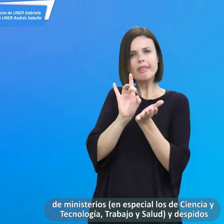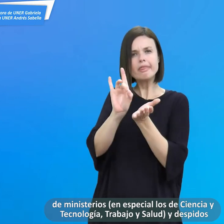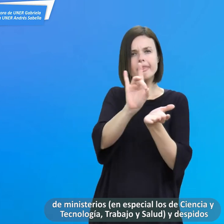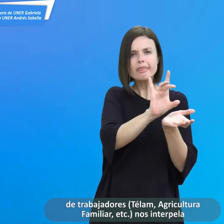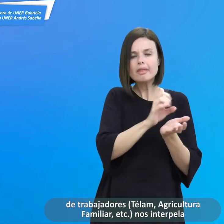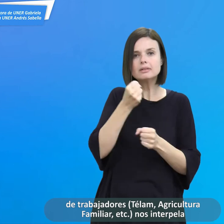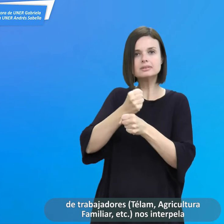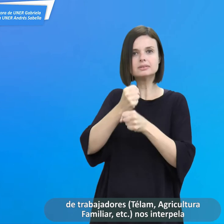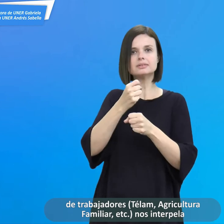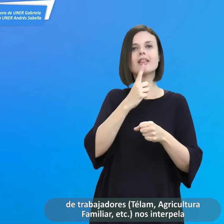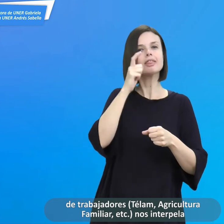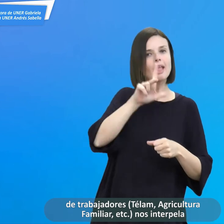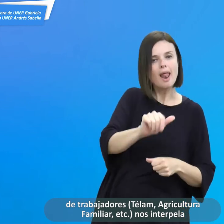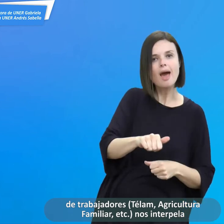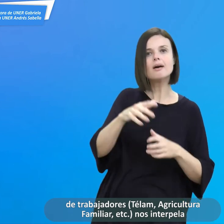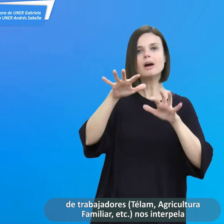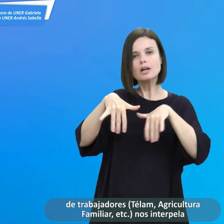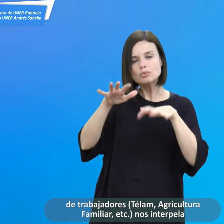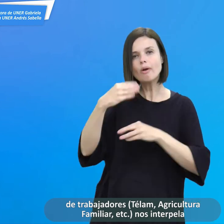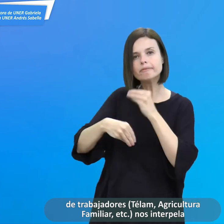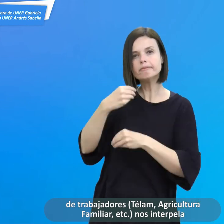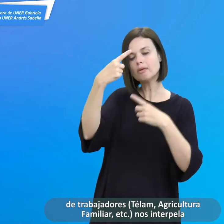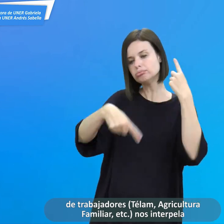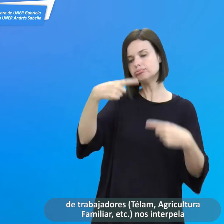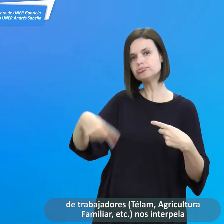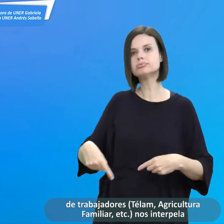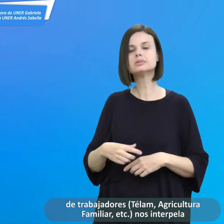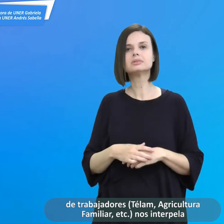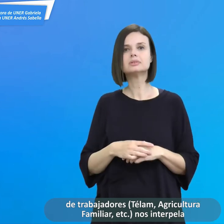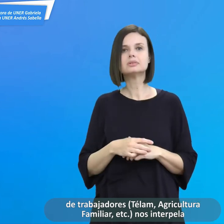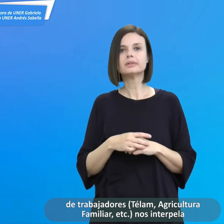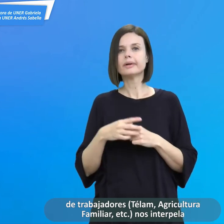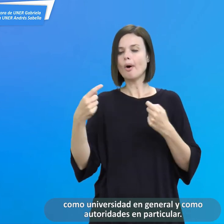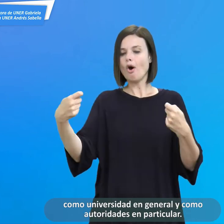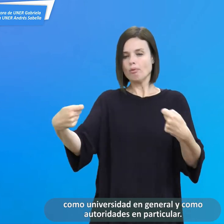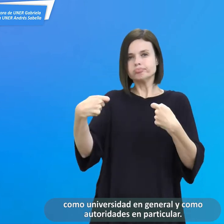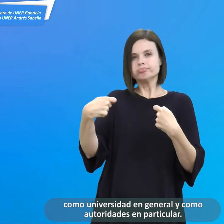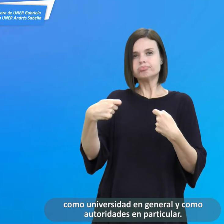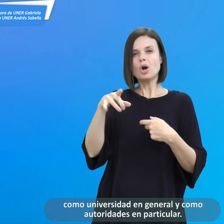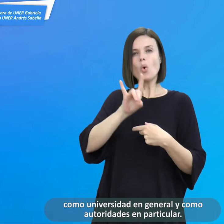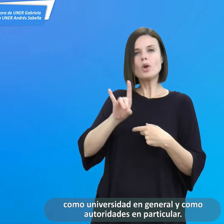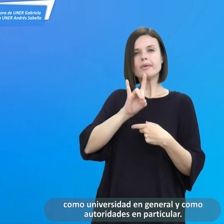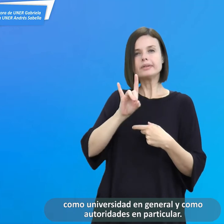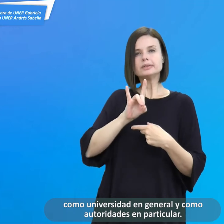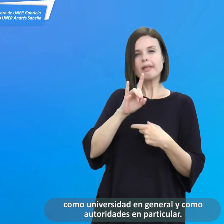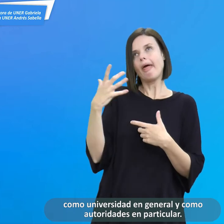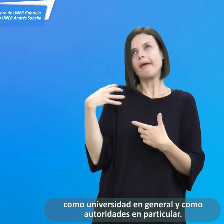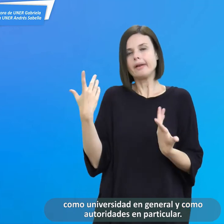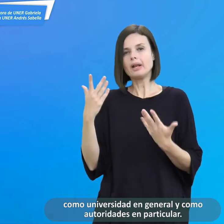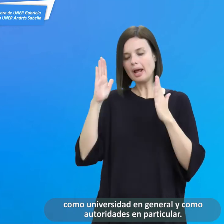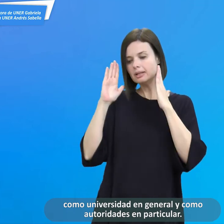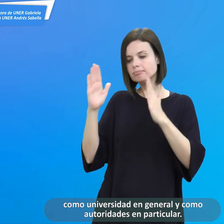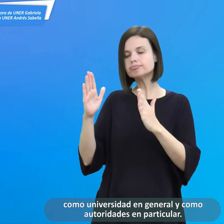y despido de trabajadores, telam, agricultura familiar, etc., nos interpela